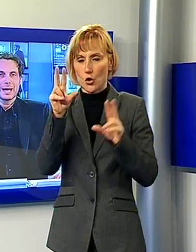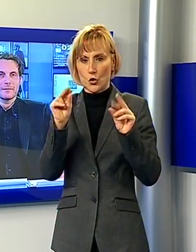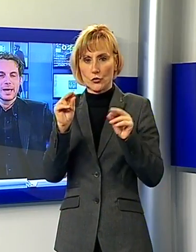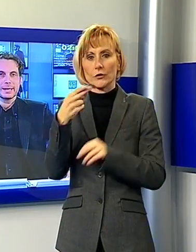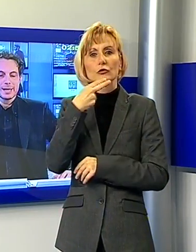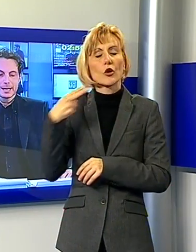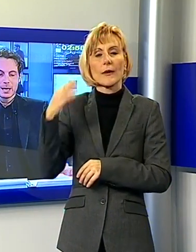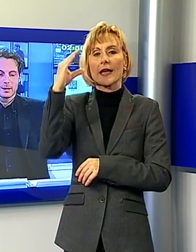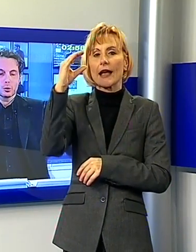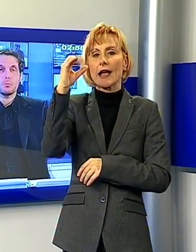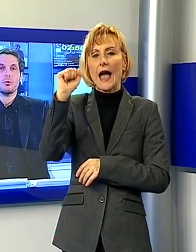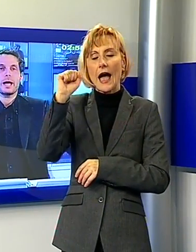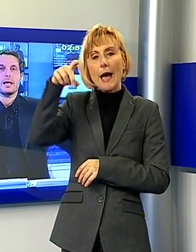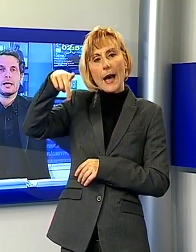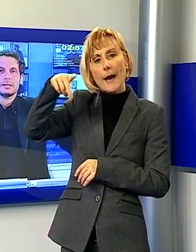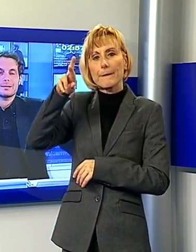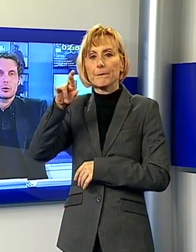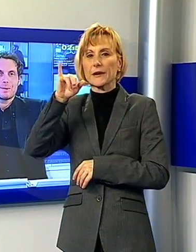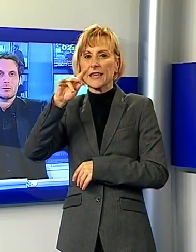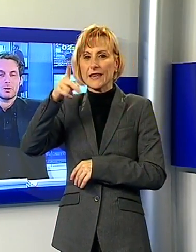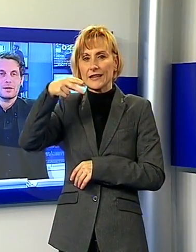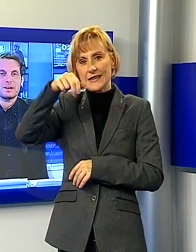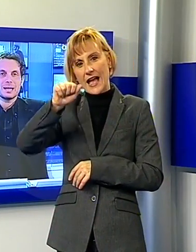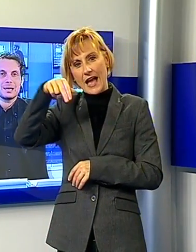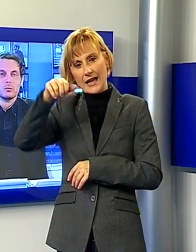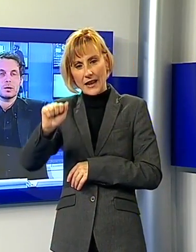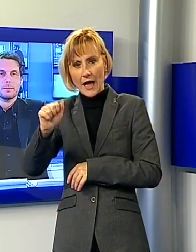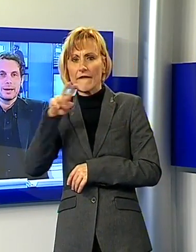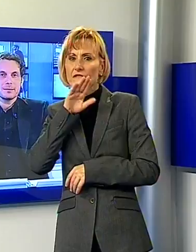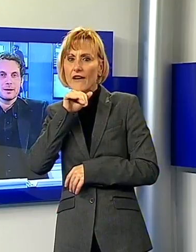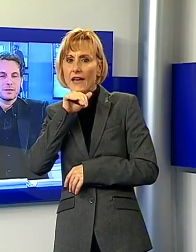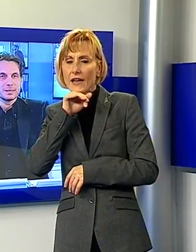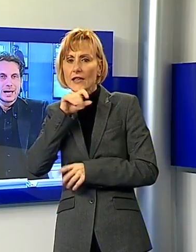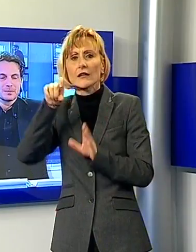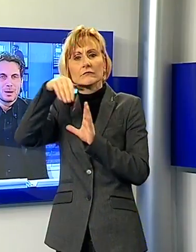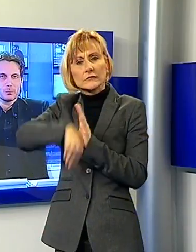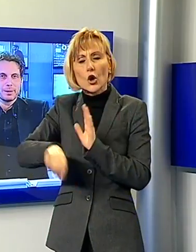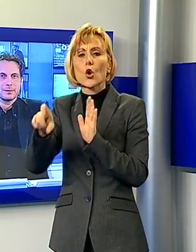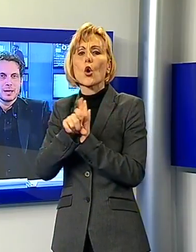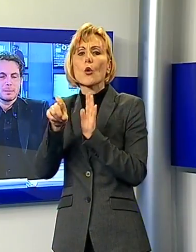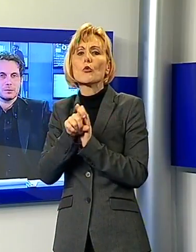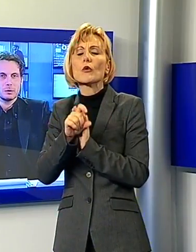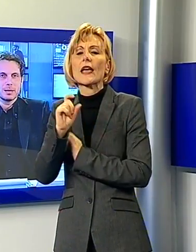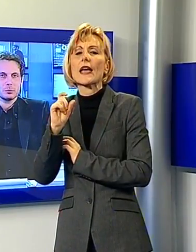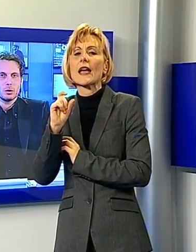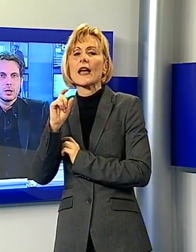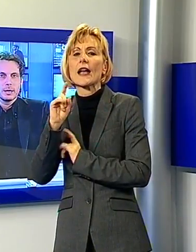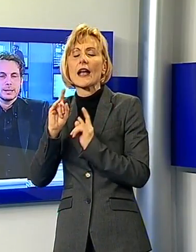Vecchia nel comune di San Romano Garfagnana un paese fantasma, un paese abbandonato da